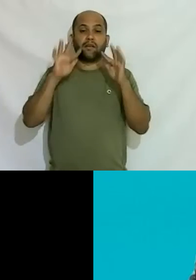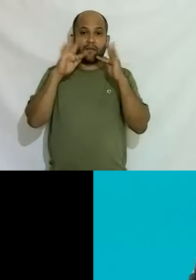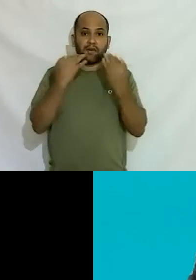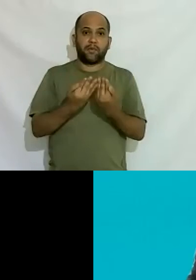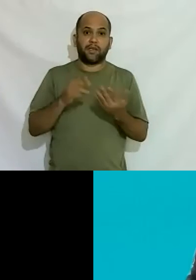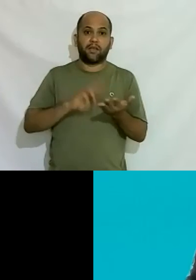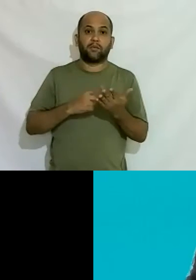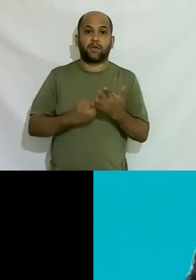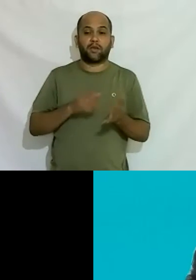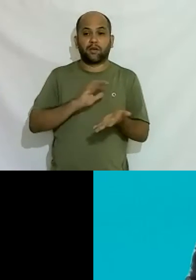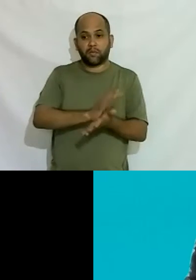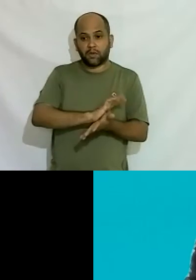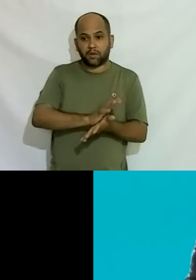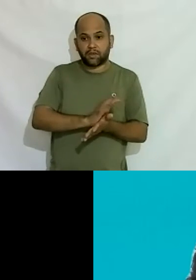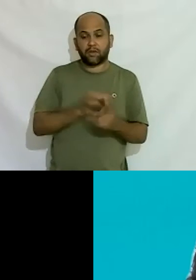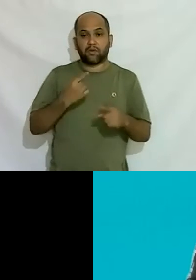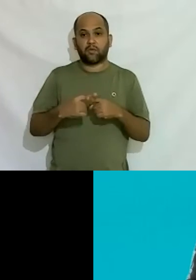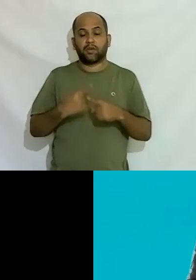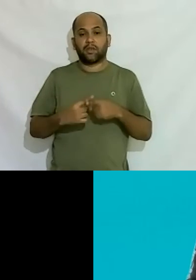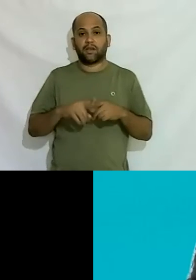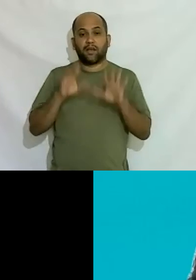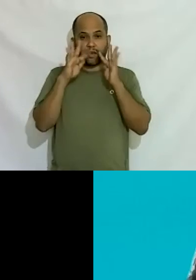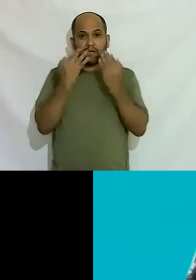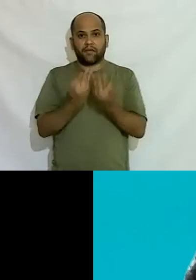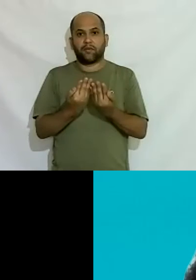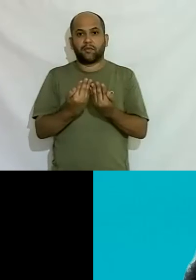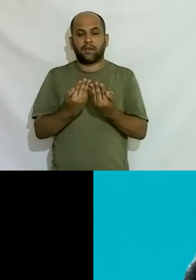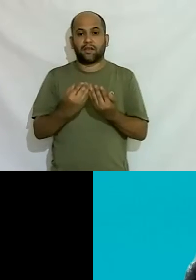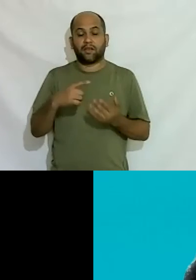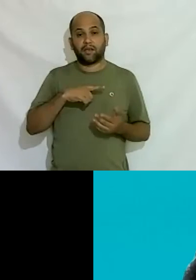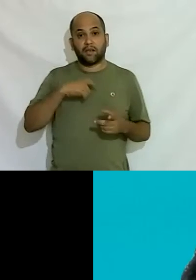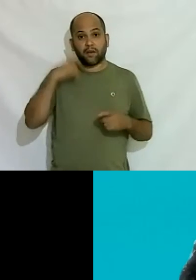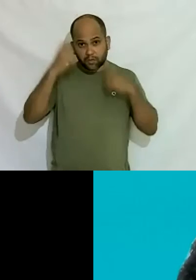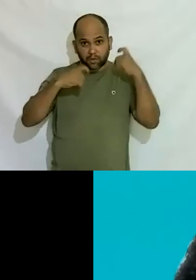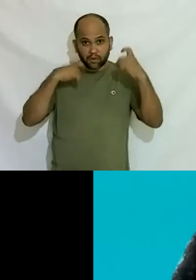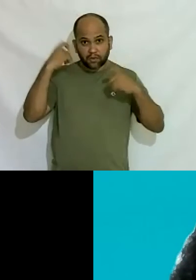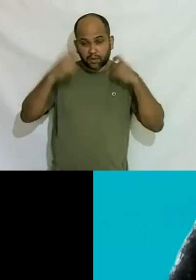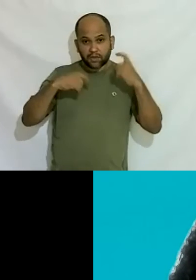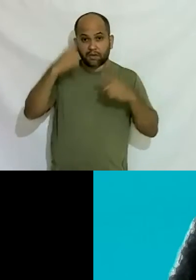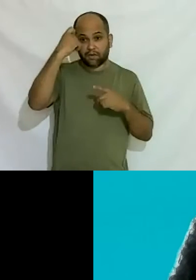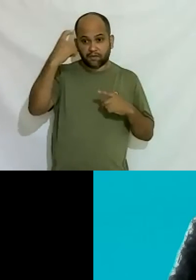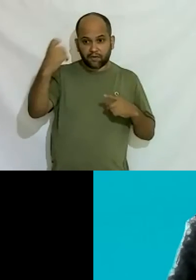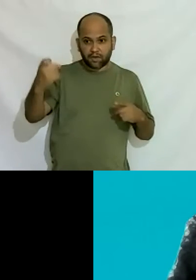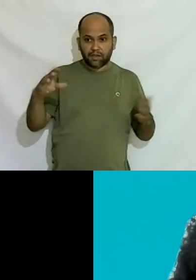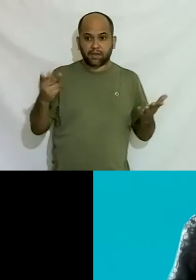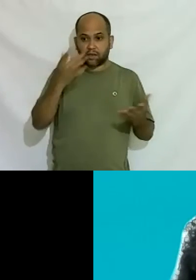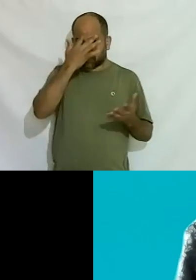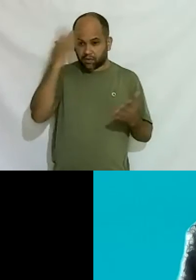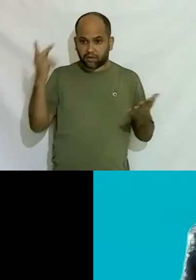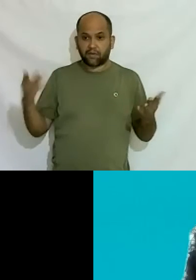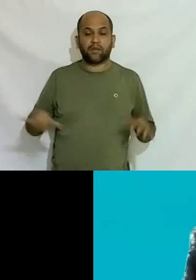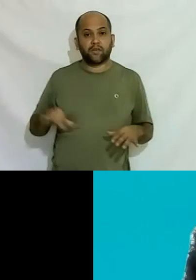como preconceito porque a família tem uma preocupação na verdade com a violência que aquela pessoa vai sofrer